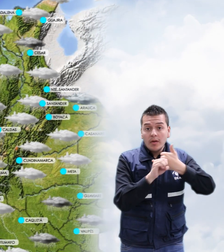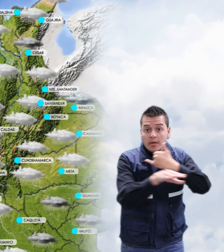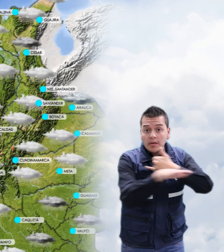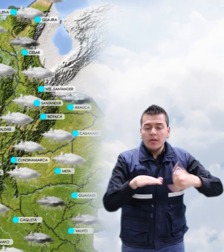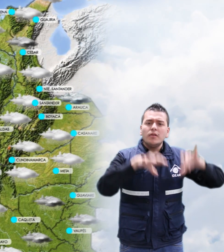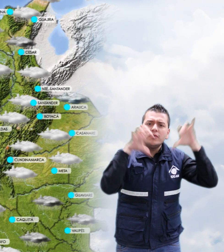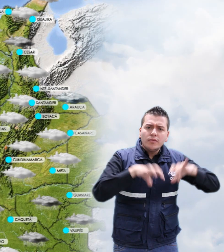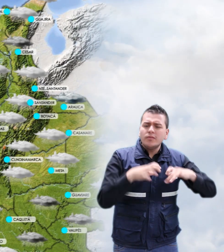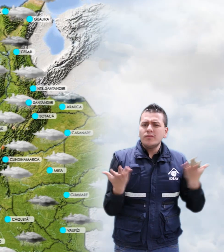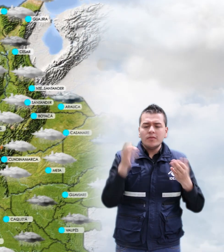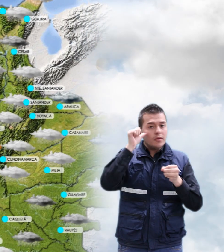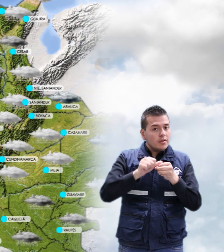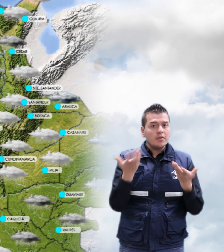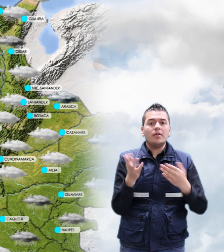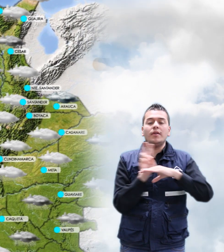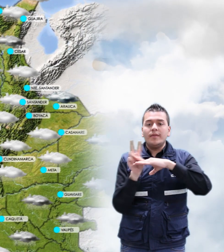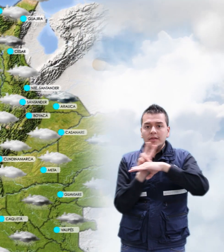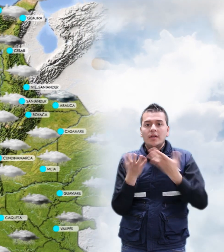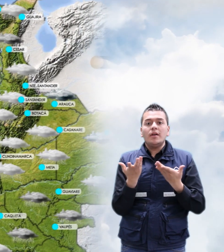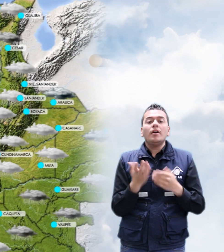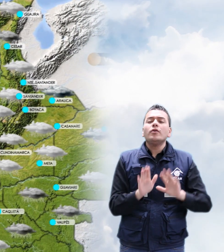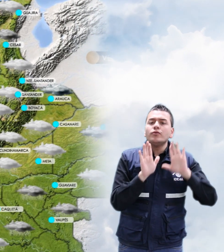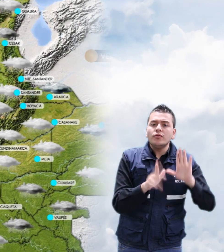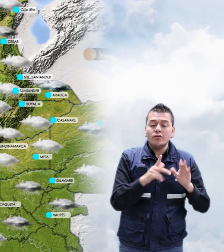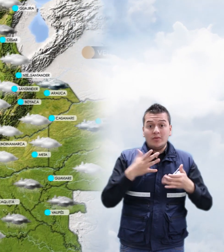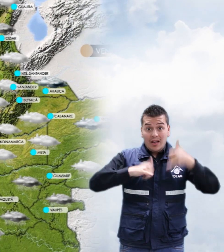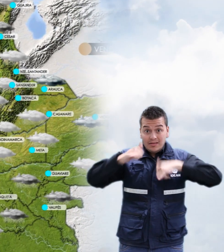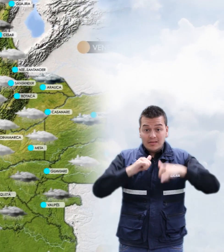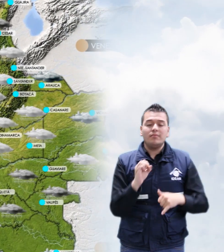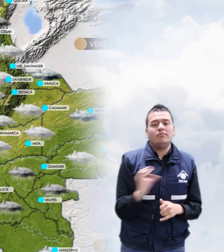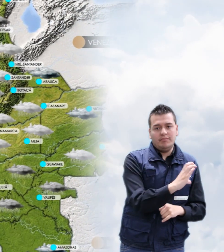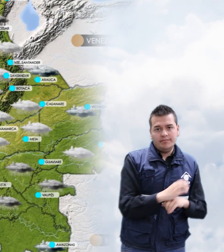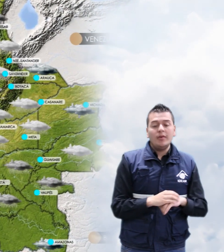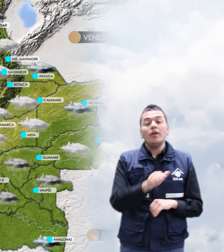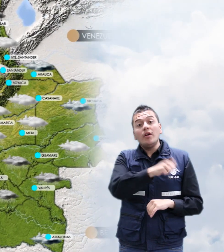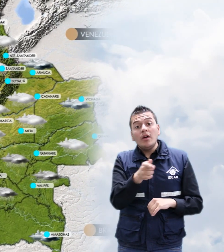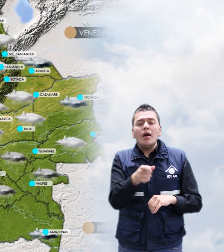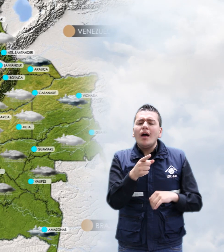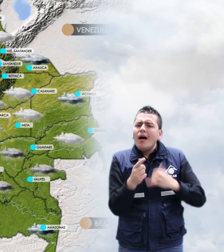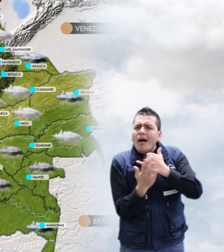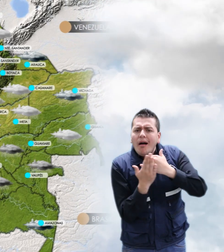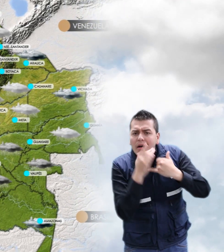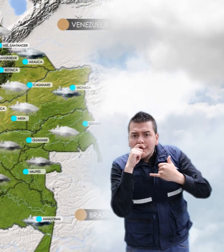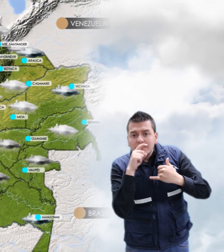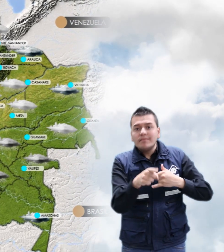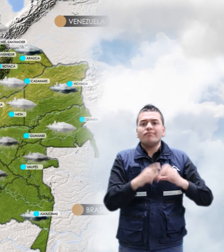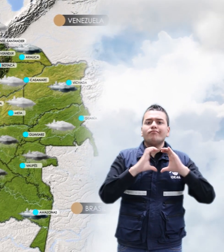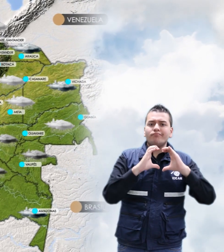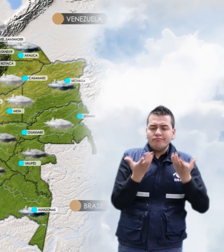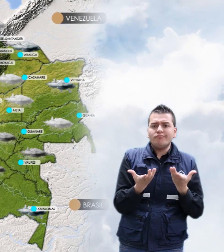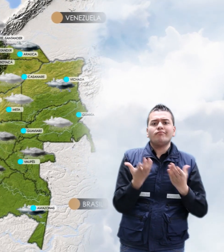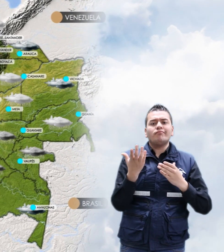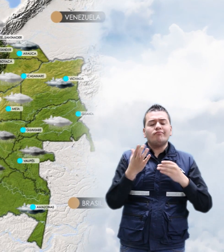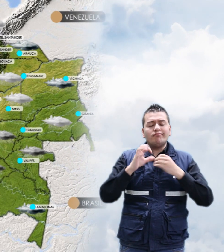lluvias en zonas de Arauca, Pichada y en el occidente de Casanare. Para la Amazonía lluvias en zonas de Caquetá, Guaviare